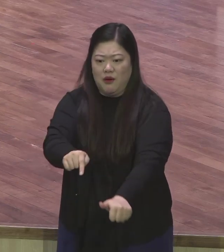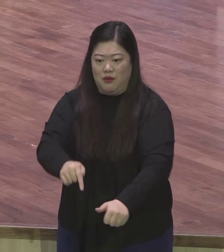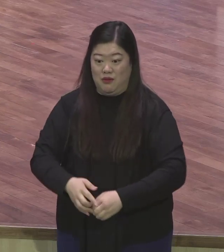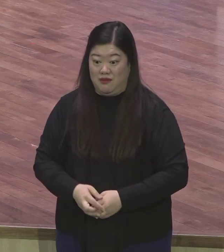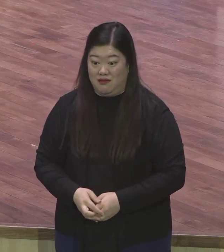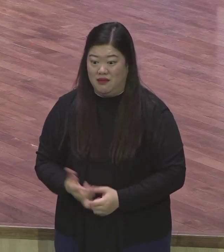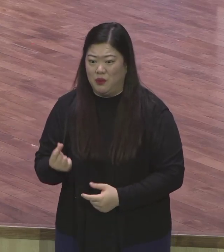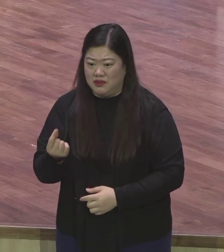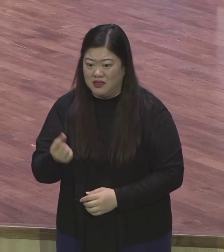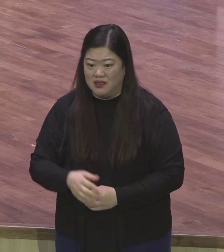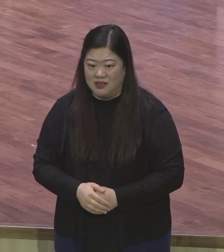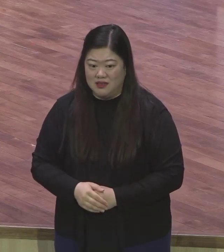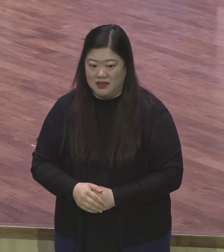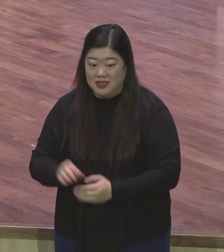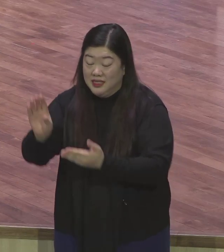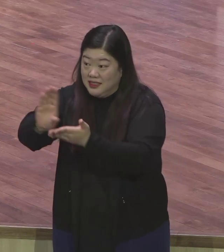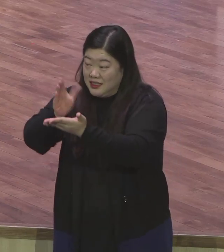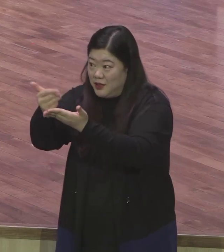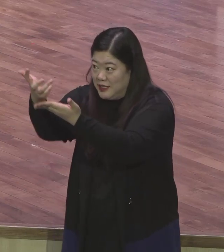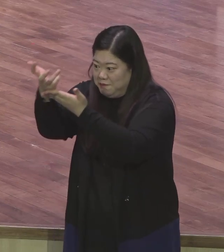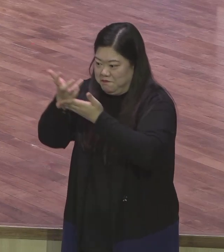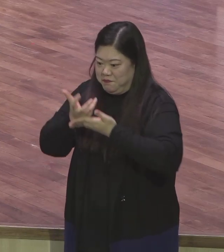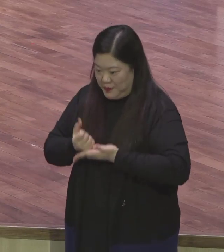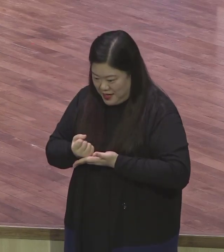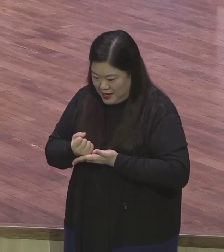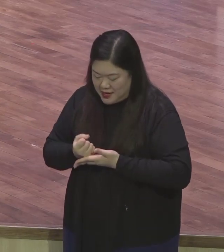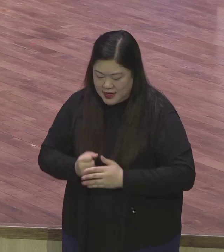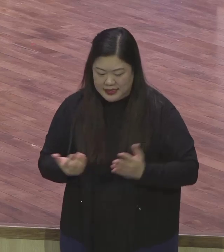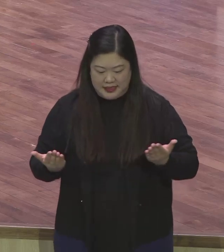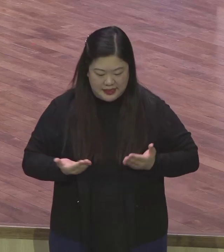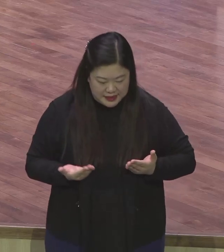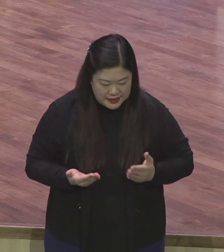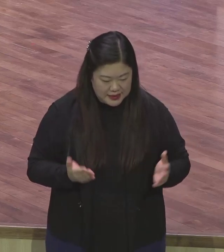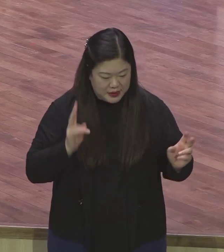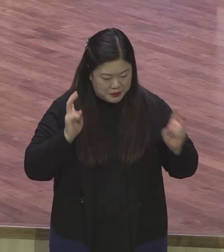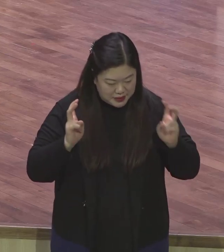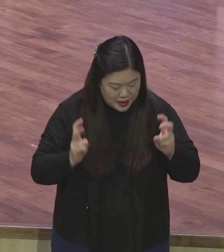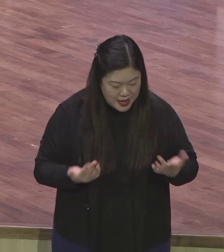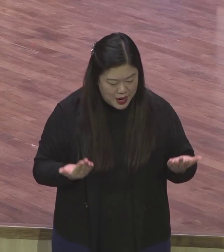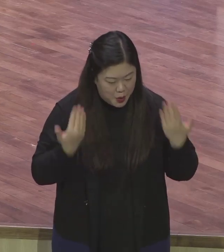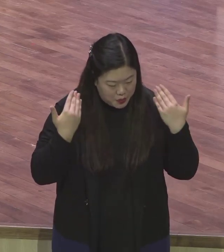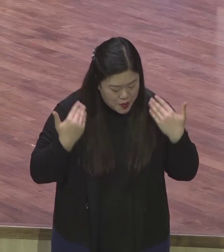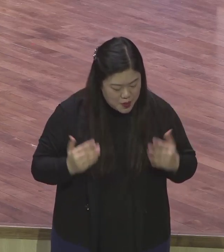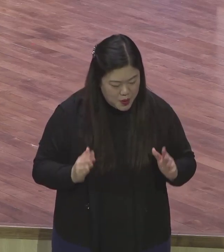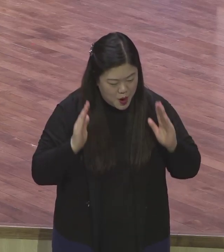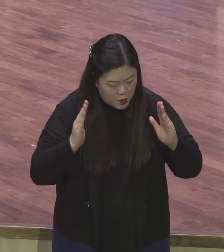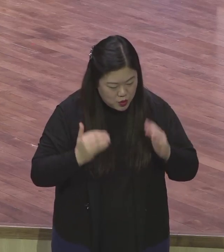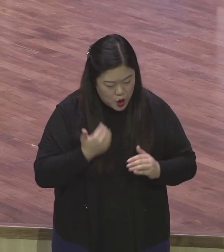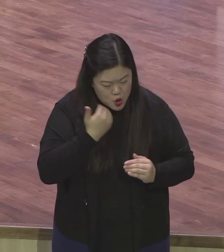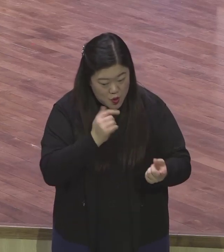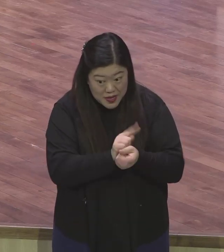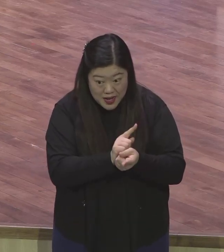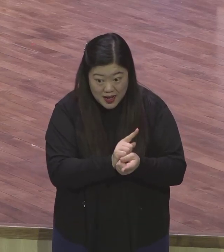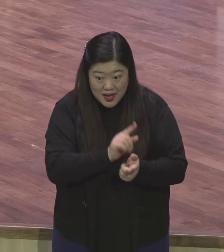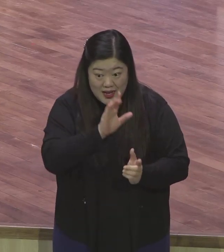품으면 가정이나 직장이나 사업장이나 교회나 모두 현장에서 수많은 문제